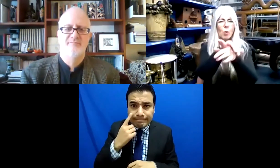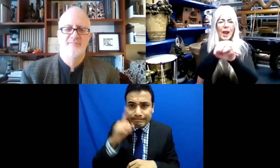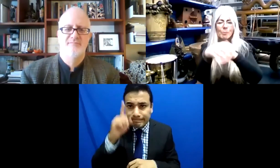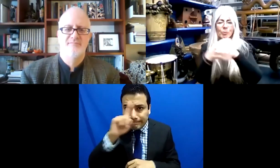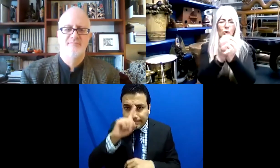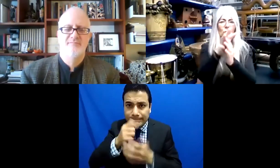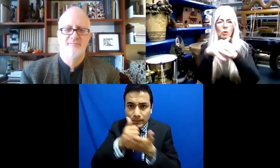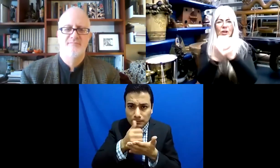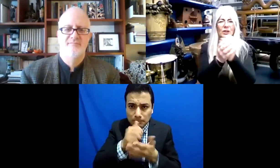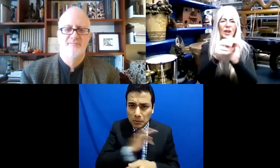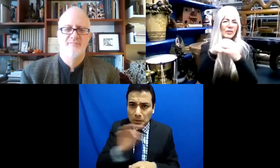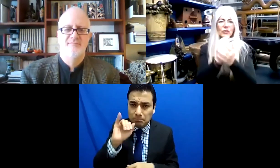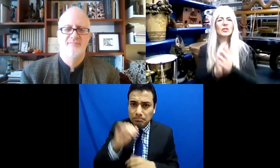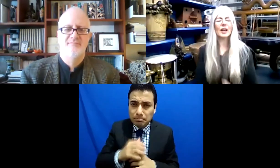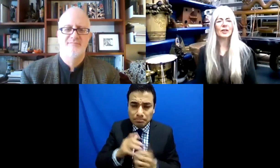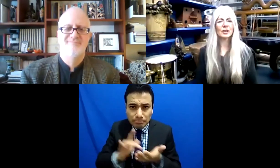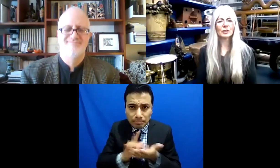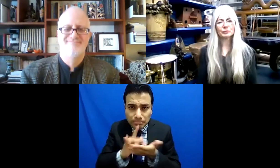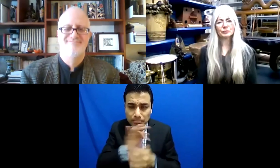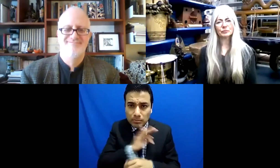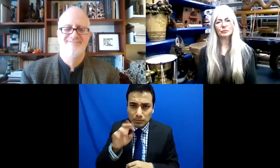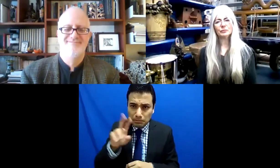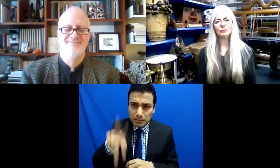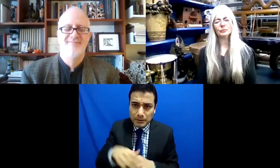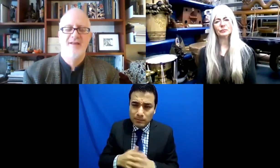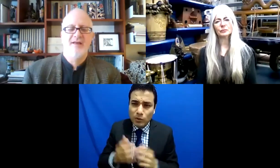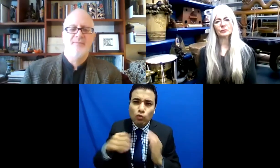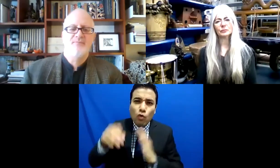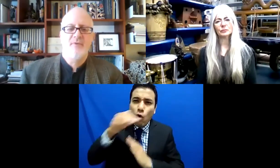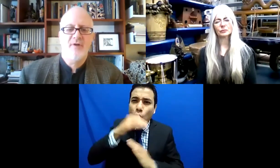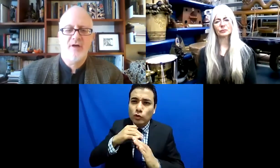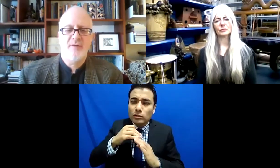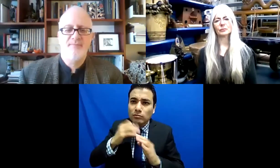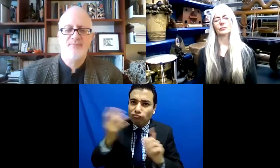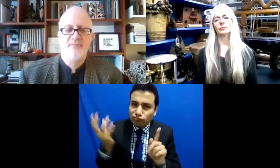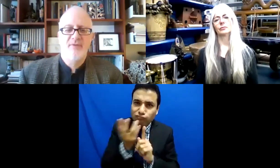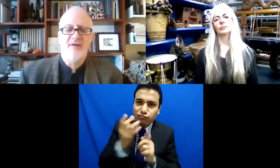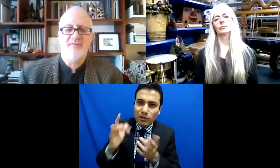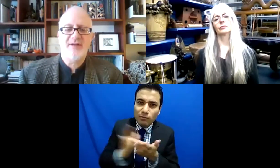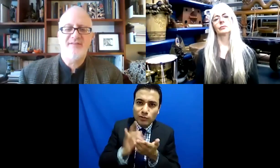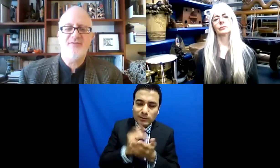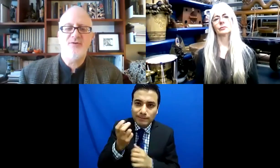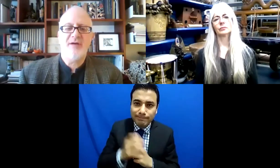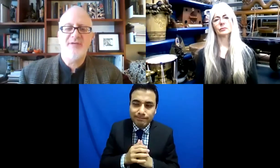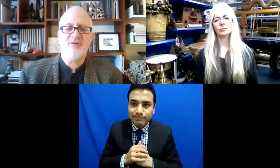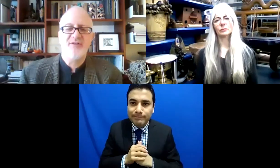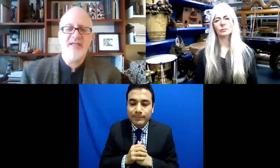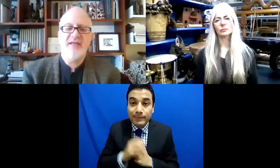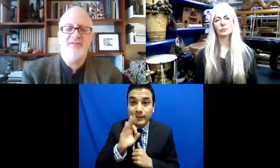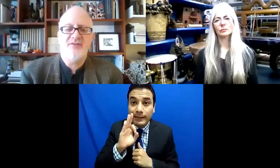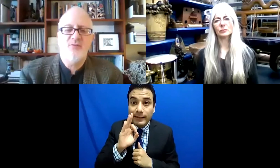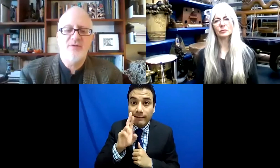asistir. Es una red en realidad. Todos trabajamos juntos en ese sentido. Francisco Javier